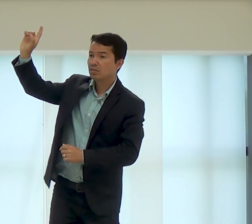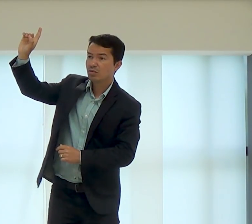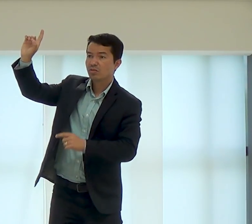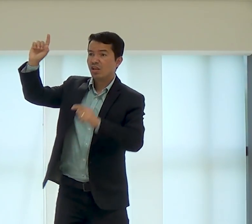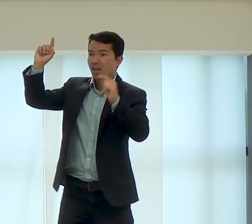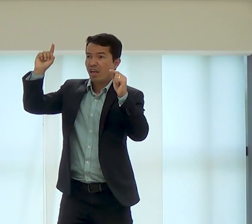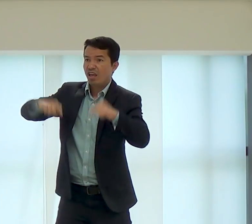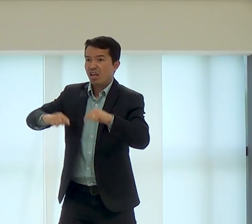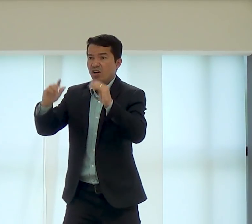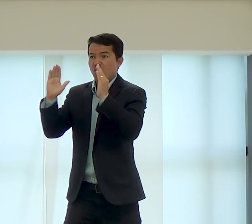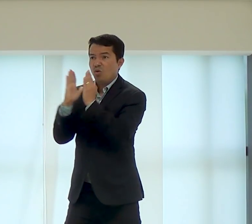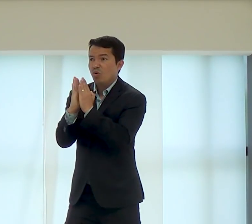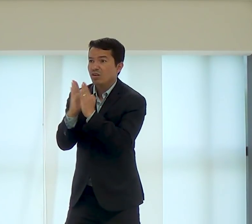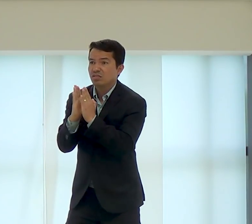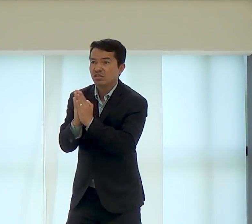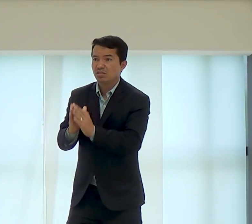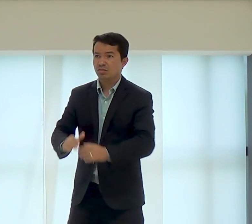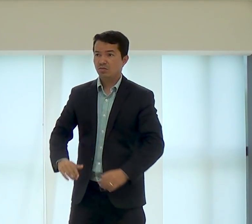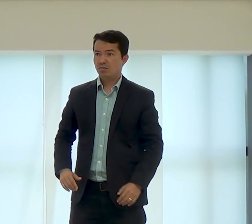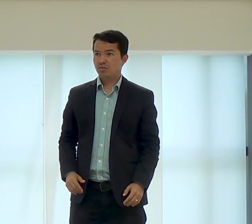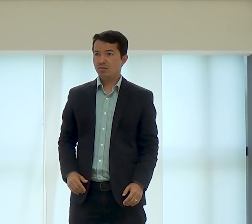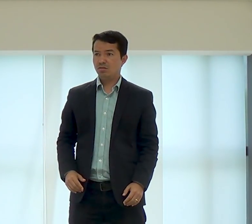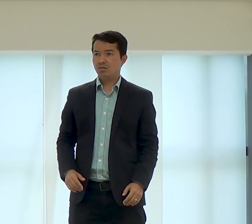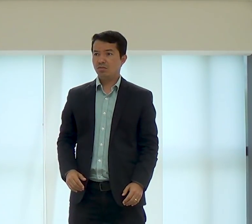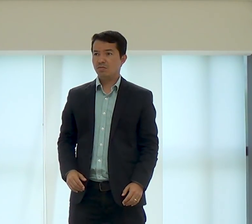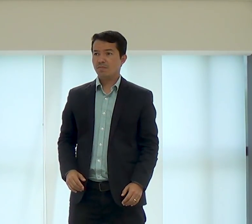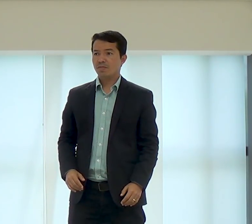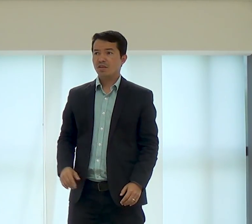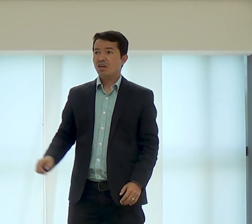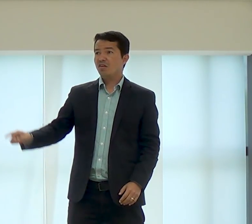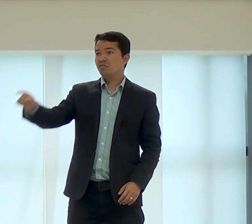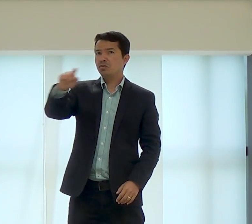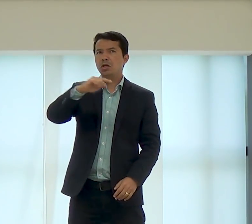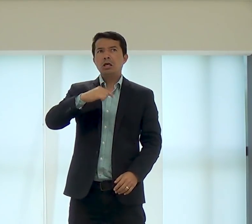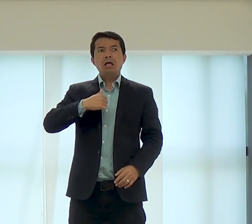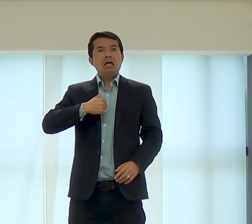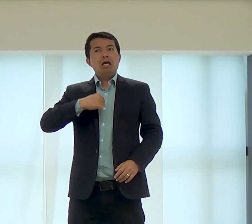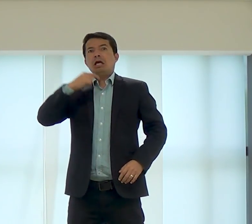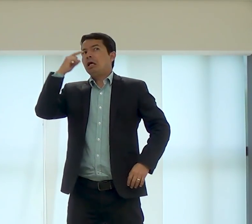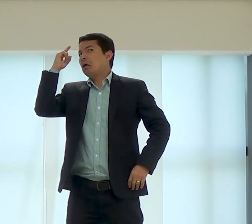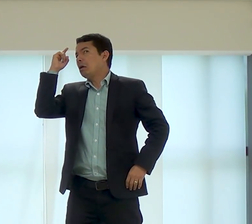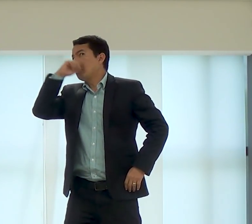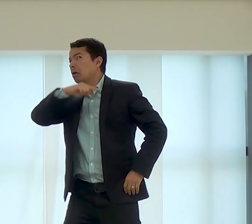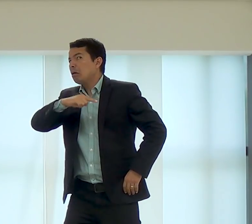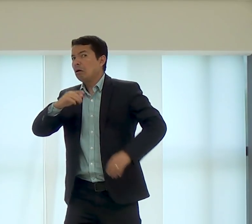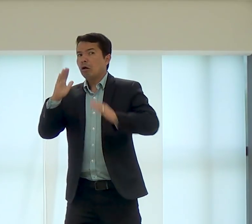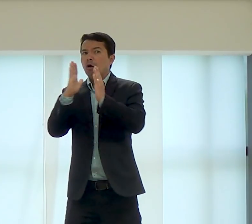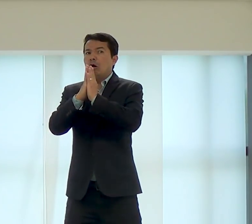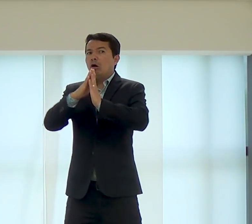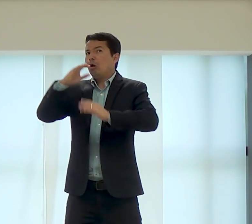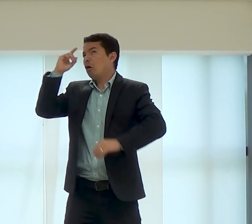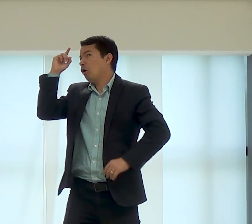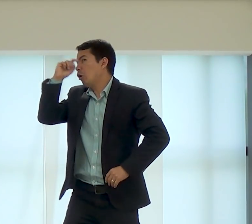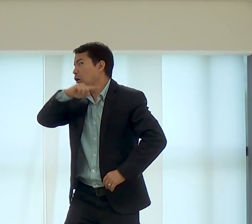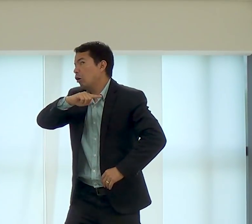oração, e nós entendemos o que Deus quer e obedecemos a ele, faz parte da nossa vida de oração,